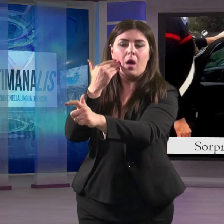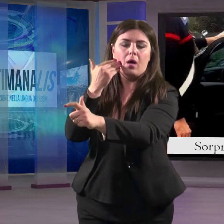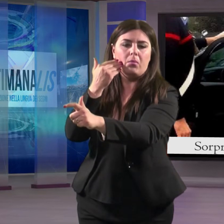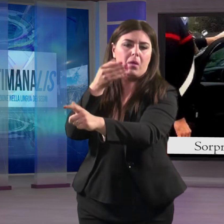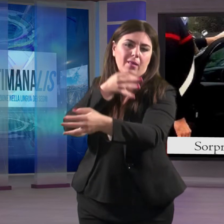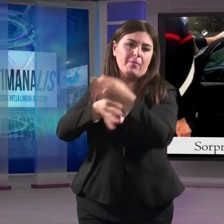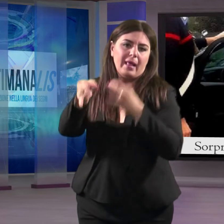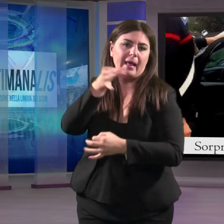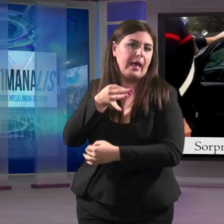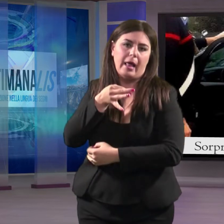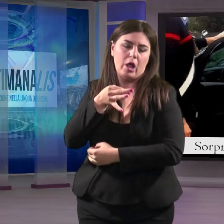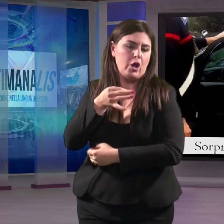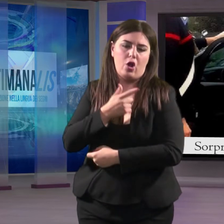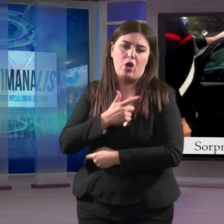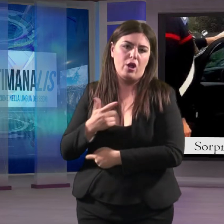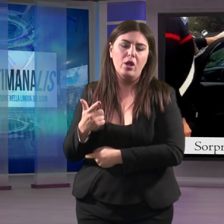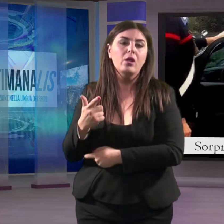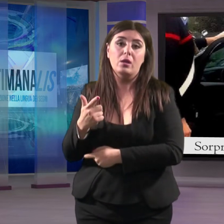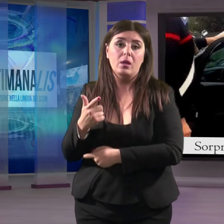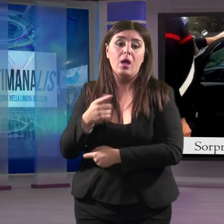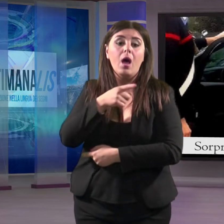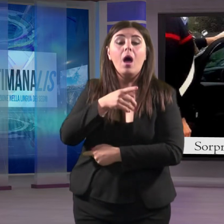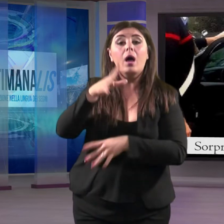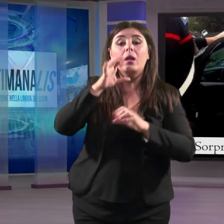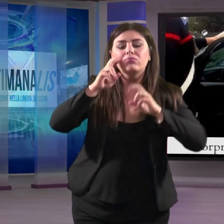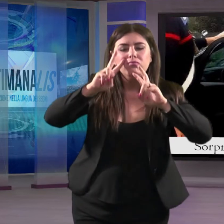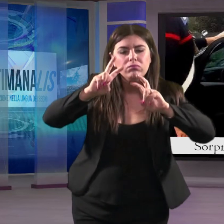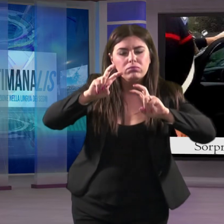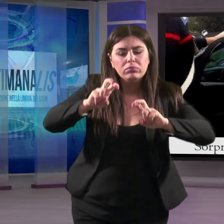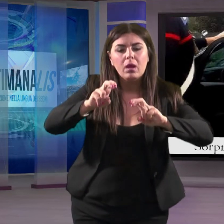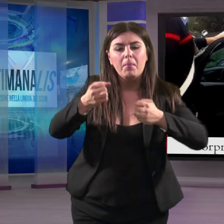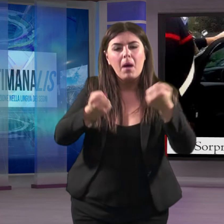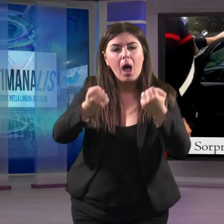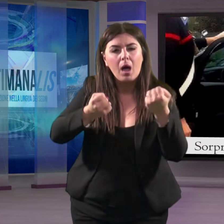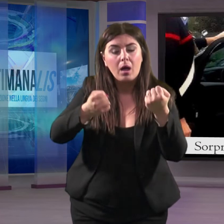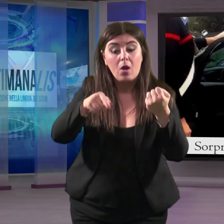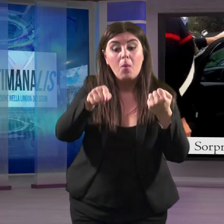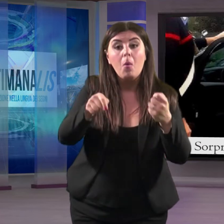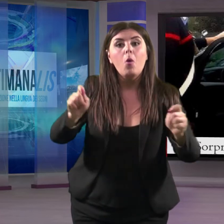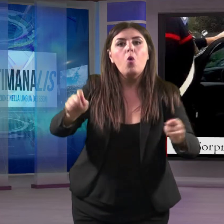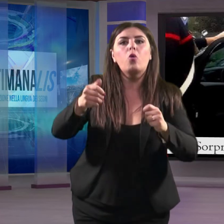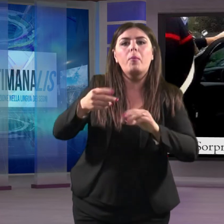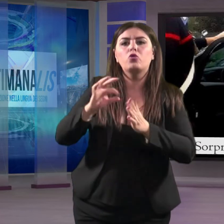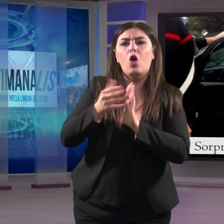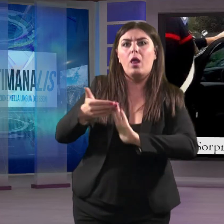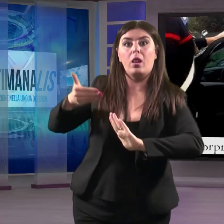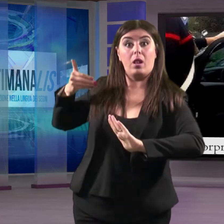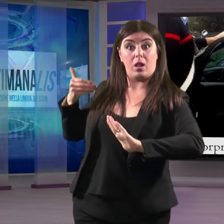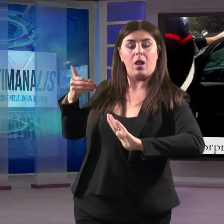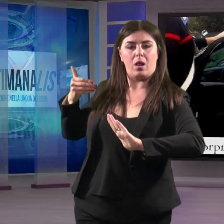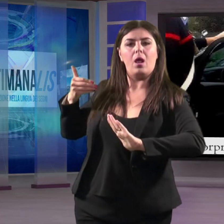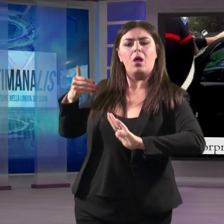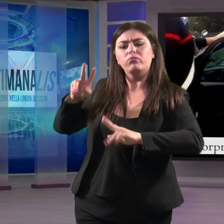spiegazioni ai militari che durante la perquisizione del veicolo, rubato pochi giorni prima, hanno